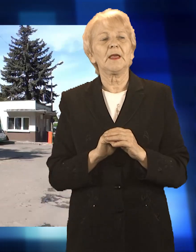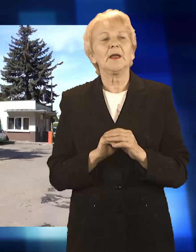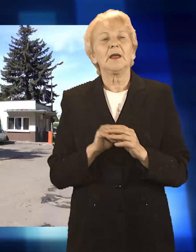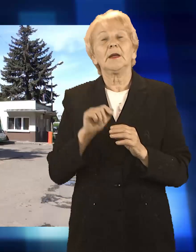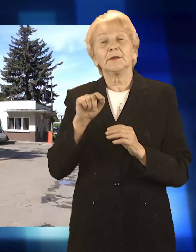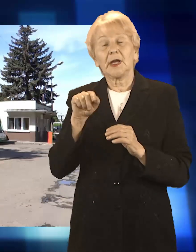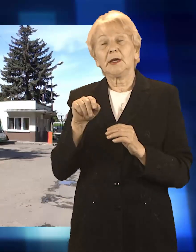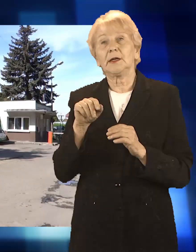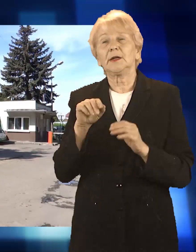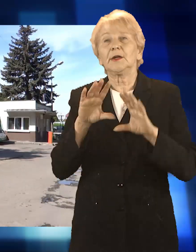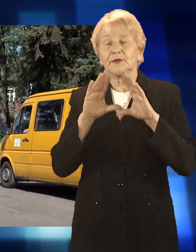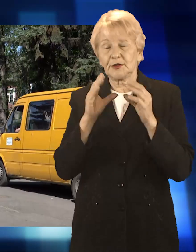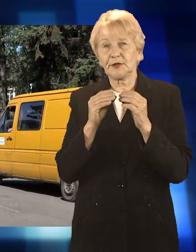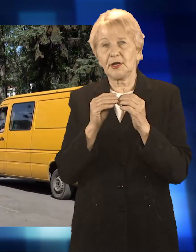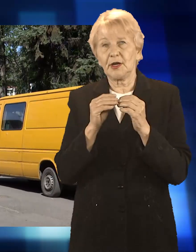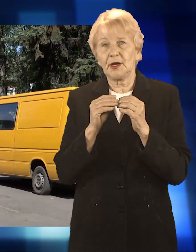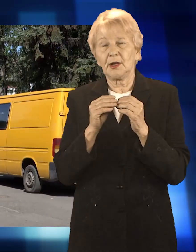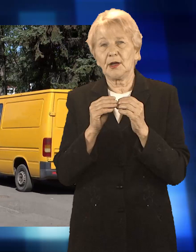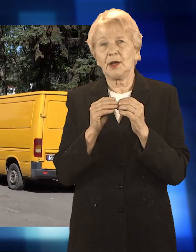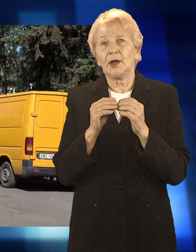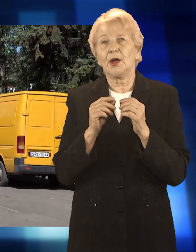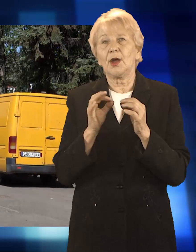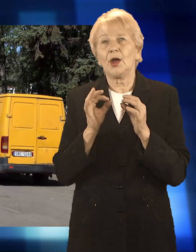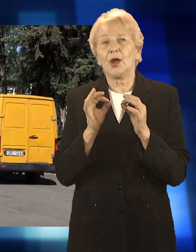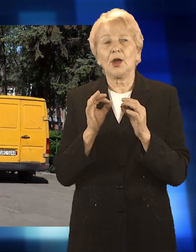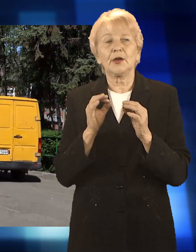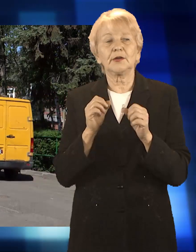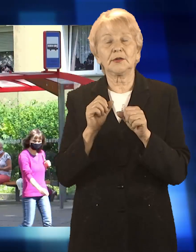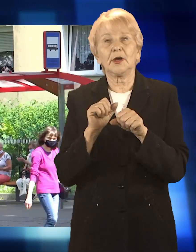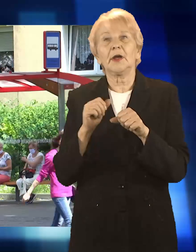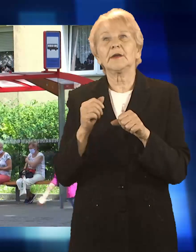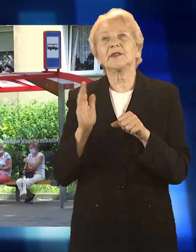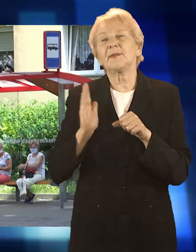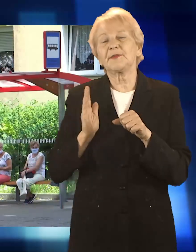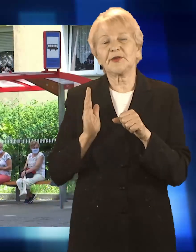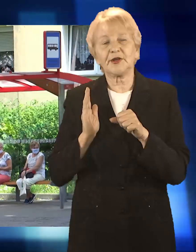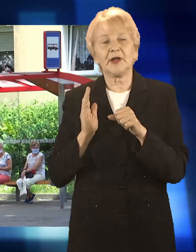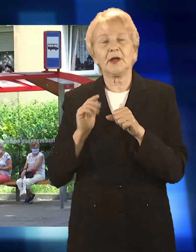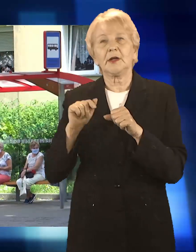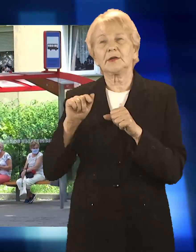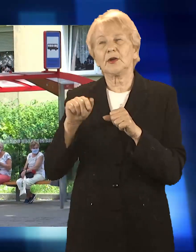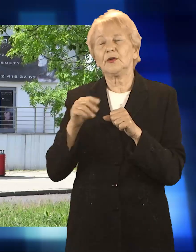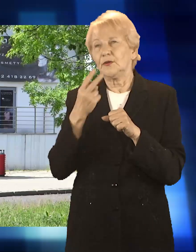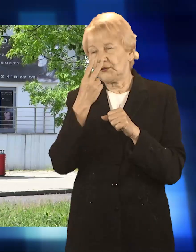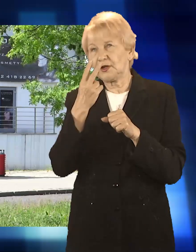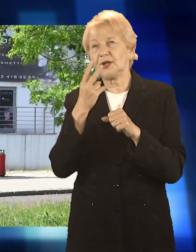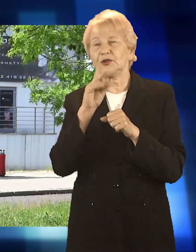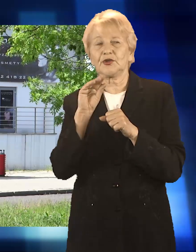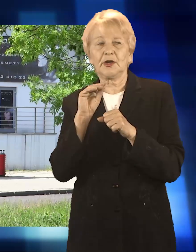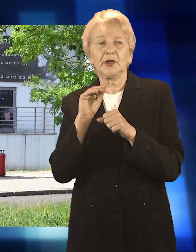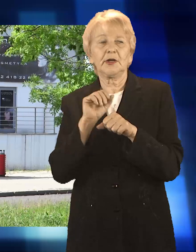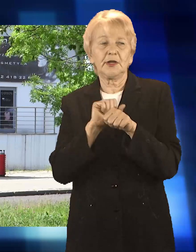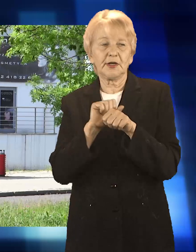Mimo wszelkich środków ostrożności wprowadzonych przez zarząd, spółka bez przeszkód realizuje bieżące zadania. Poza tymi widocznymi dla